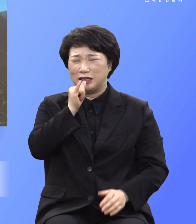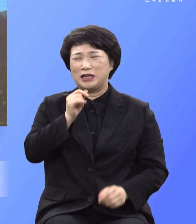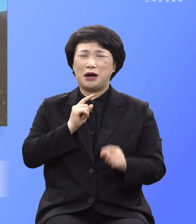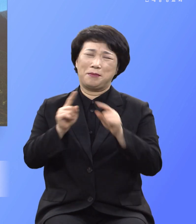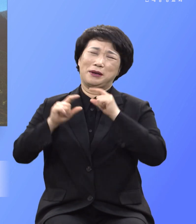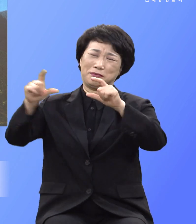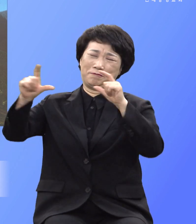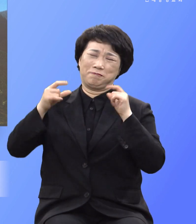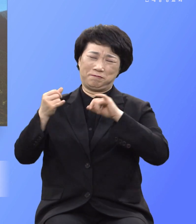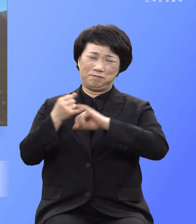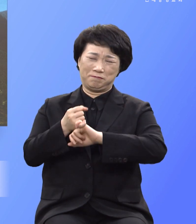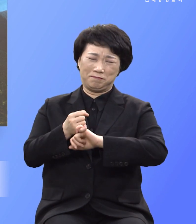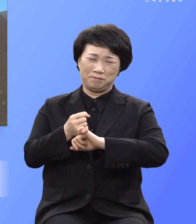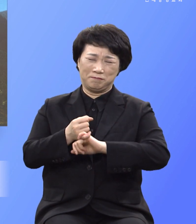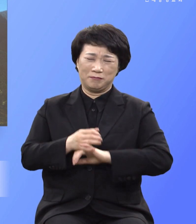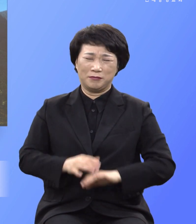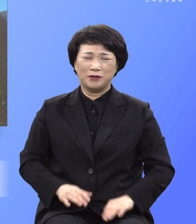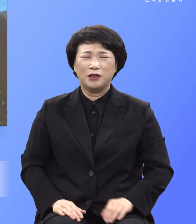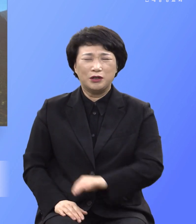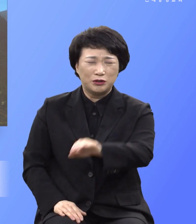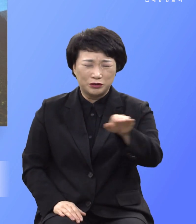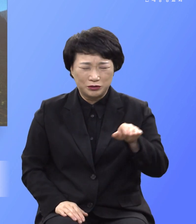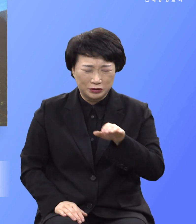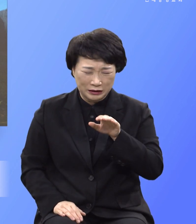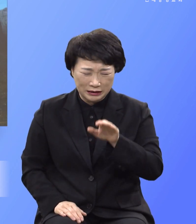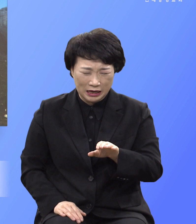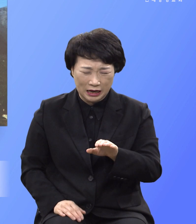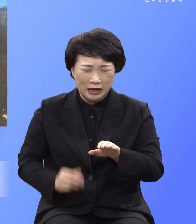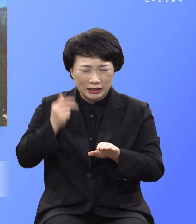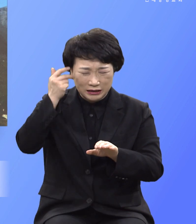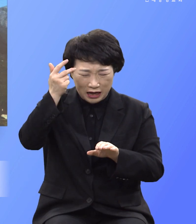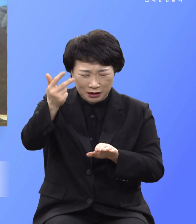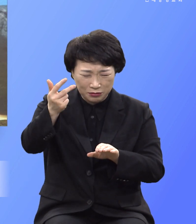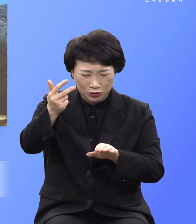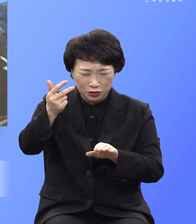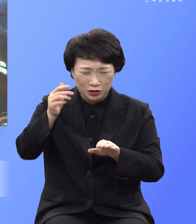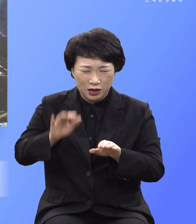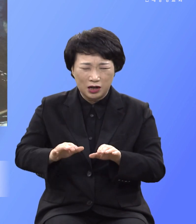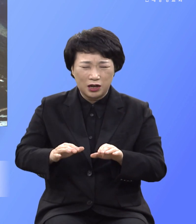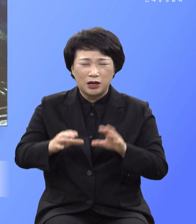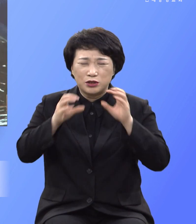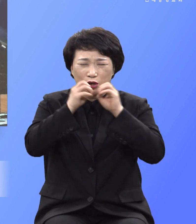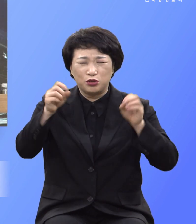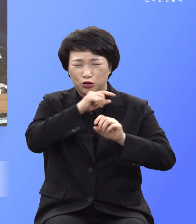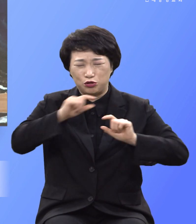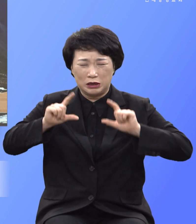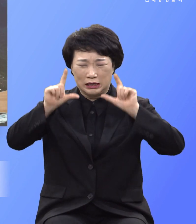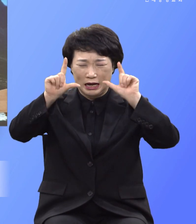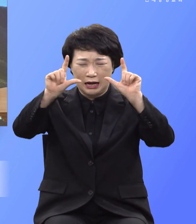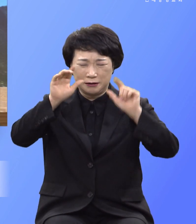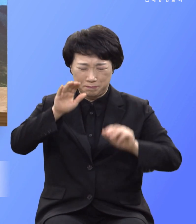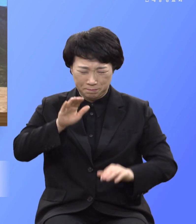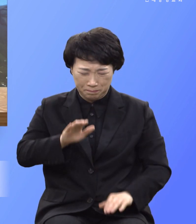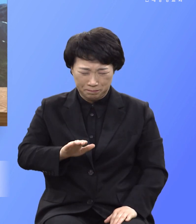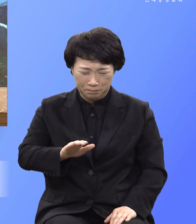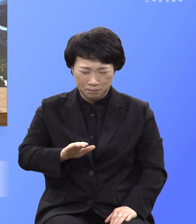우리 다음 주는 총력 전도주일입니다 우리